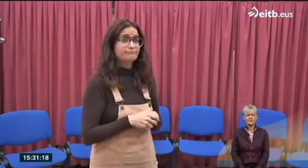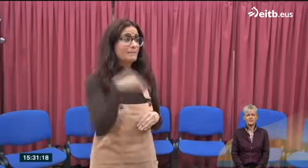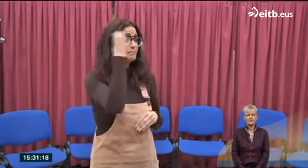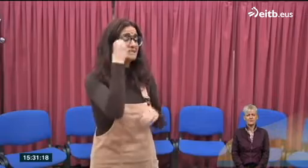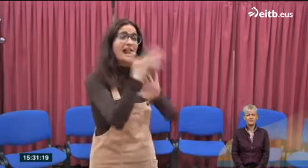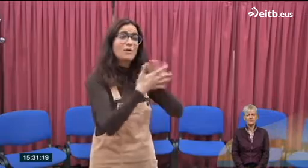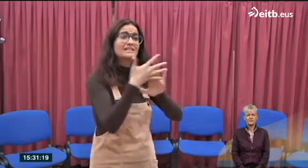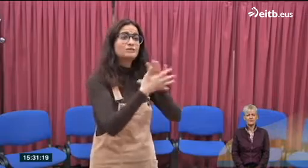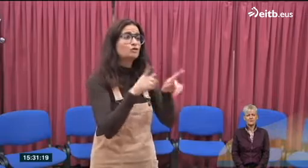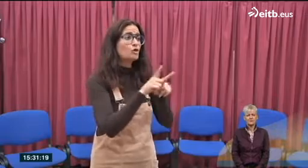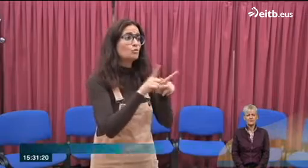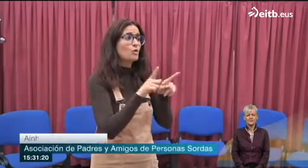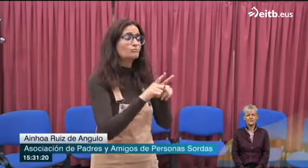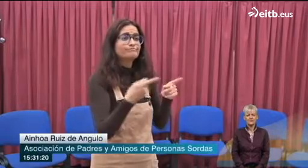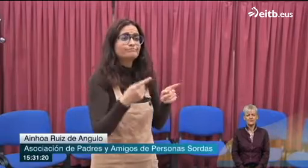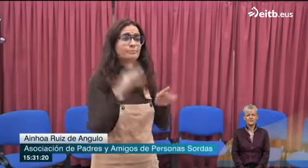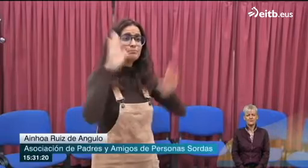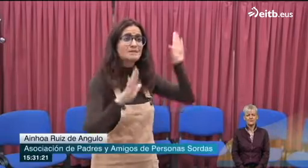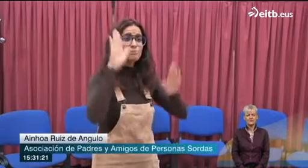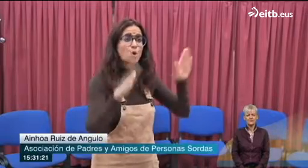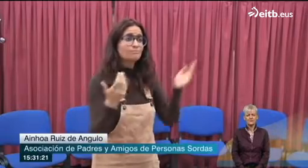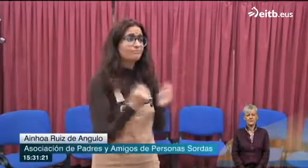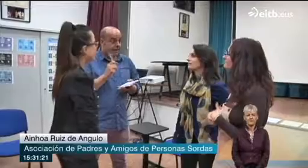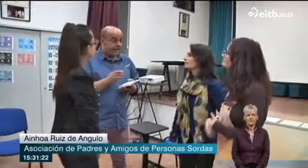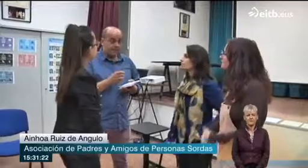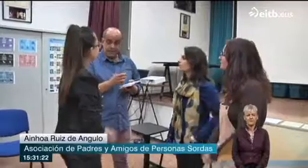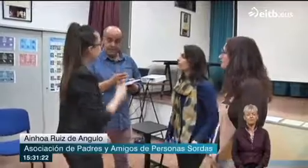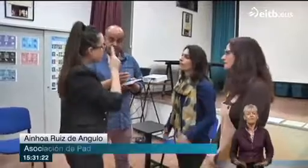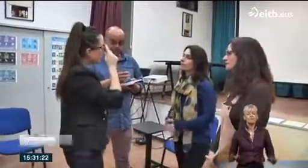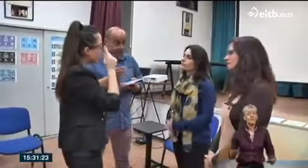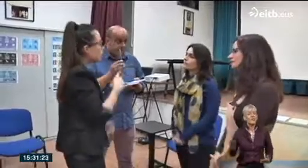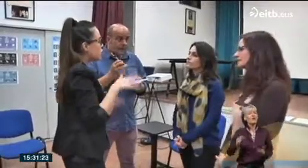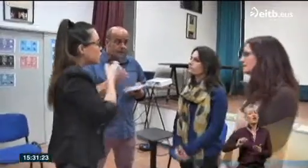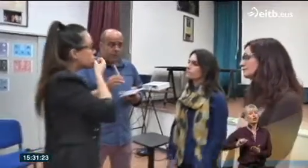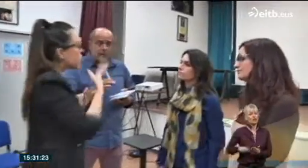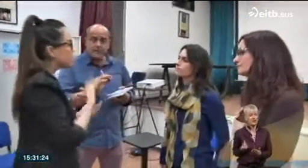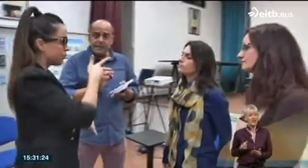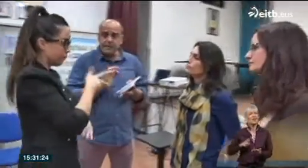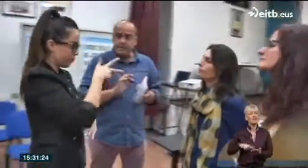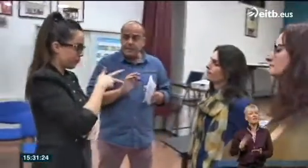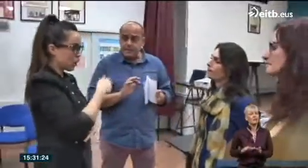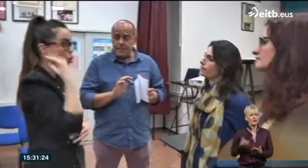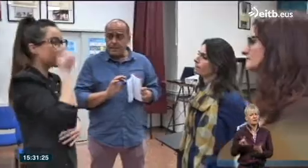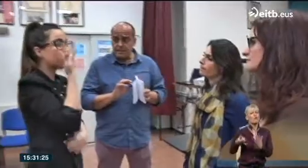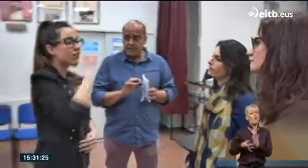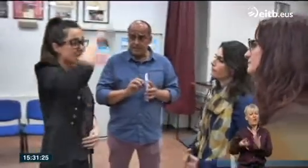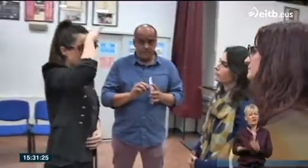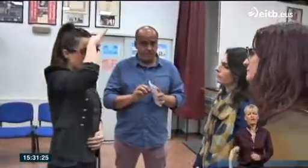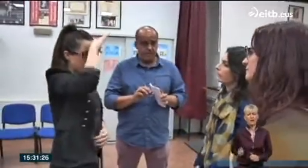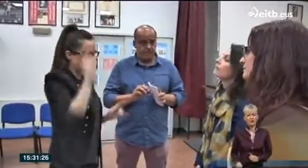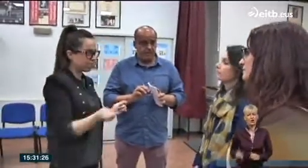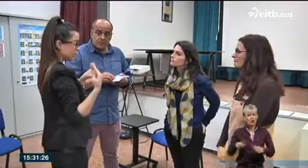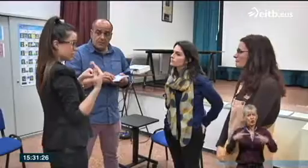imagen del intérprete y que no dañe tampoco a las personas sordas. Que se contraten intérpretes cualificados y que los subtítulos,